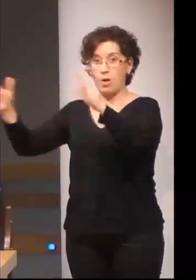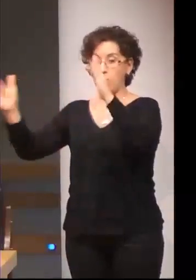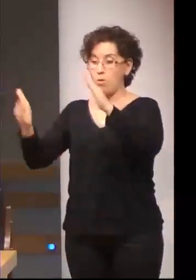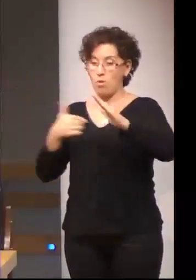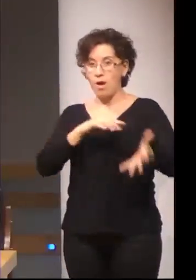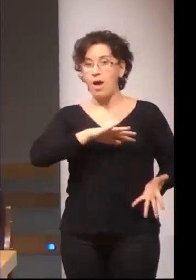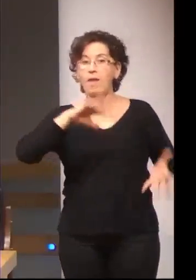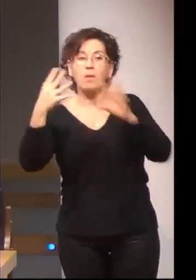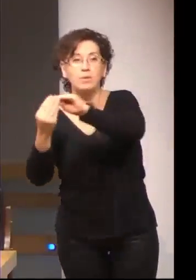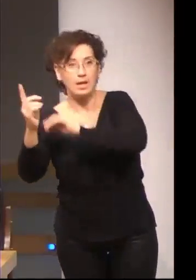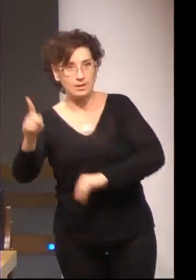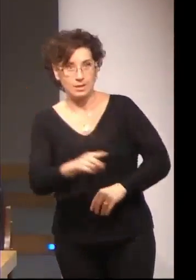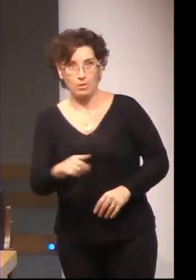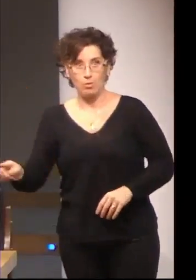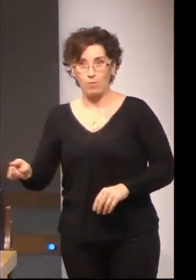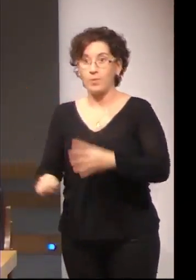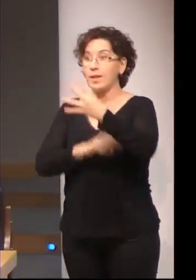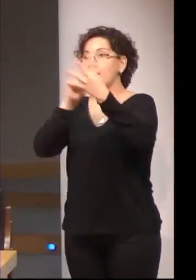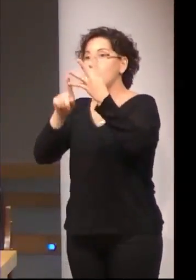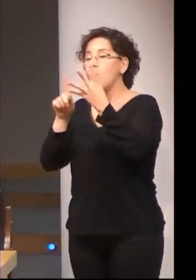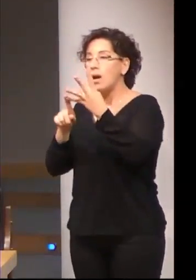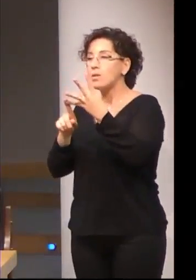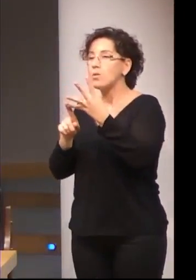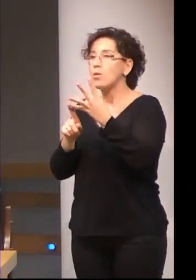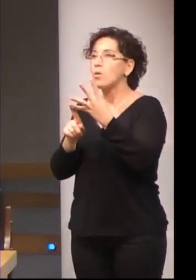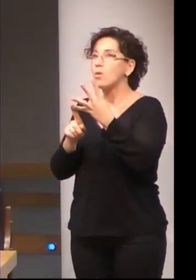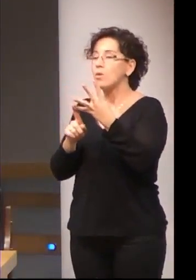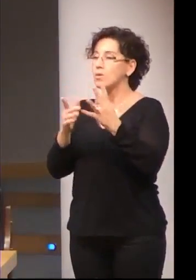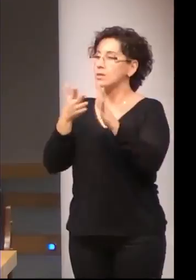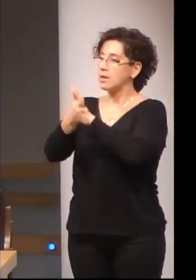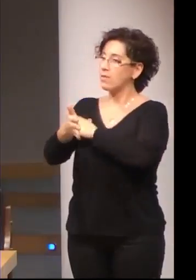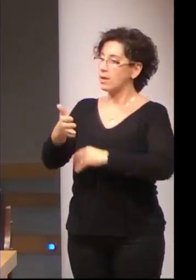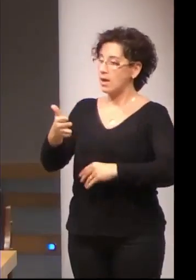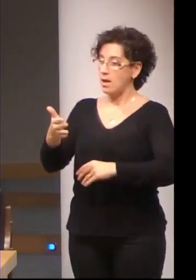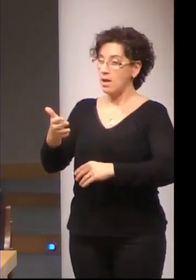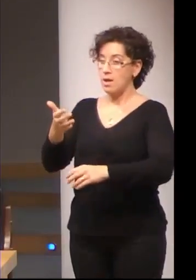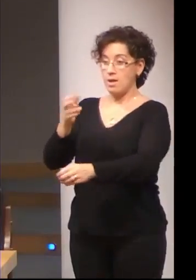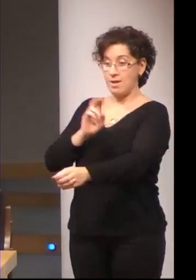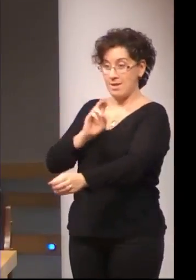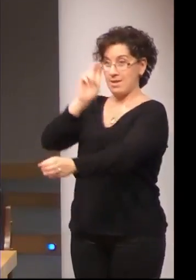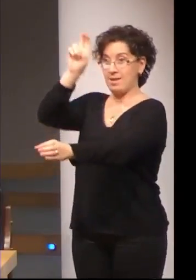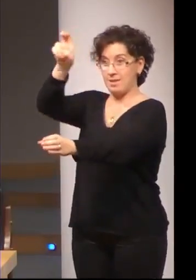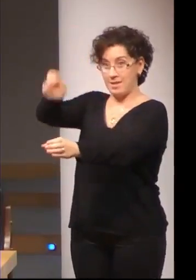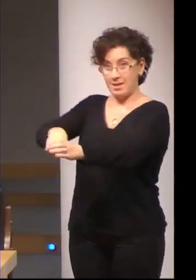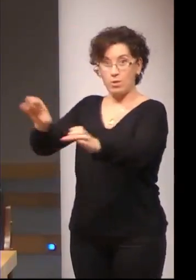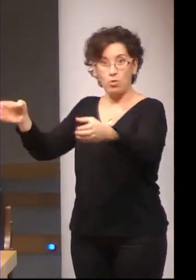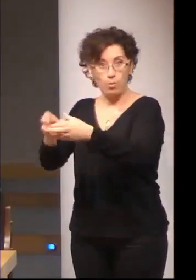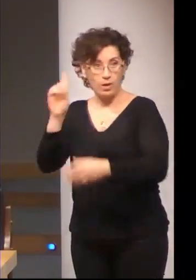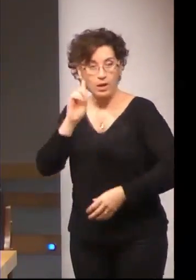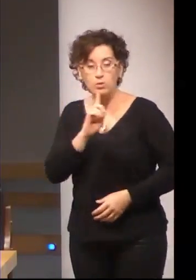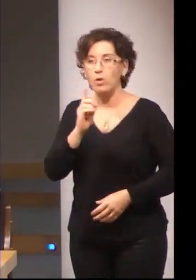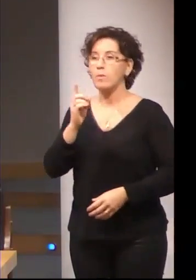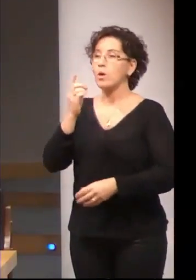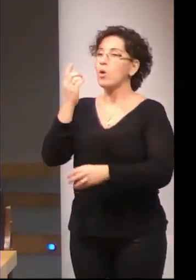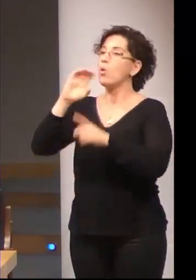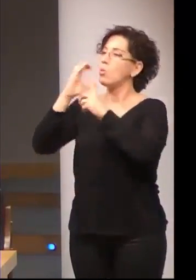iba al hecho de tener buenos contactos y conocer la comunidad sorda, estar de acuerdo con la cultura